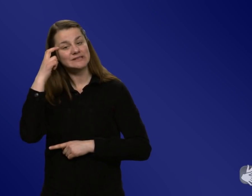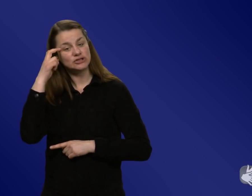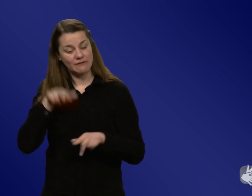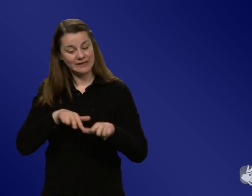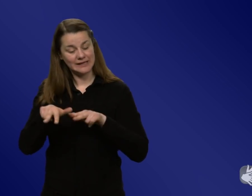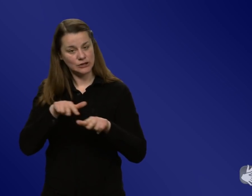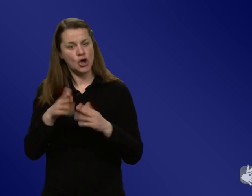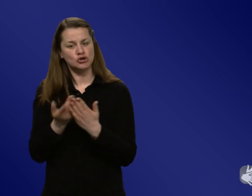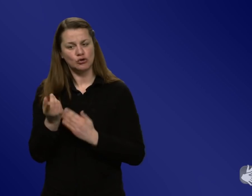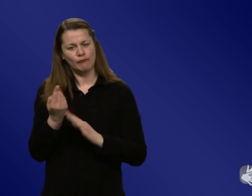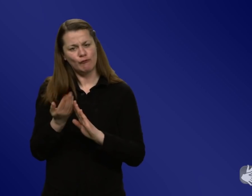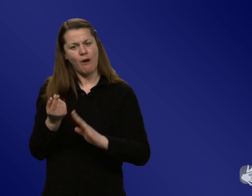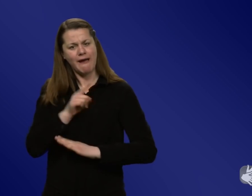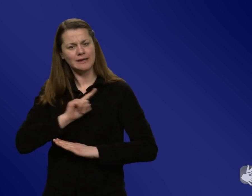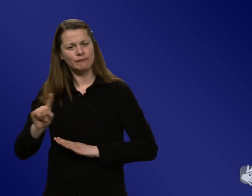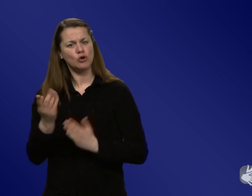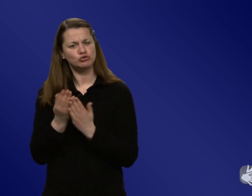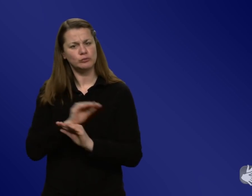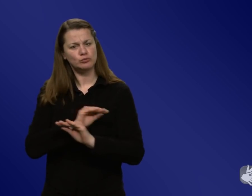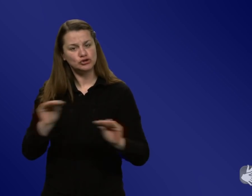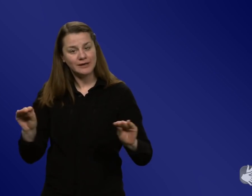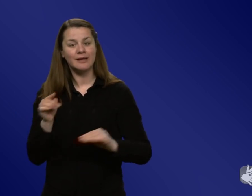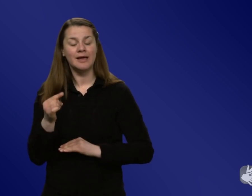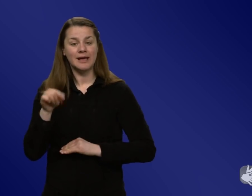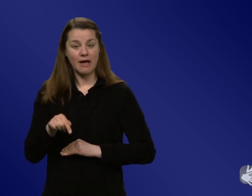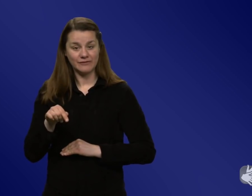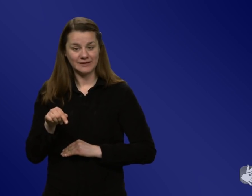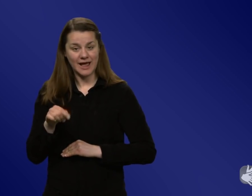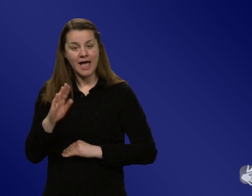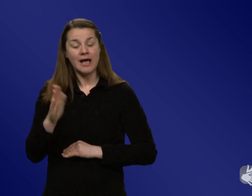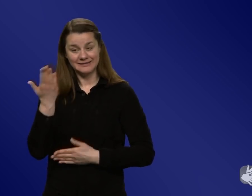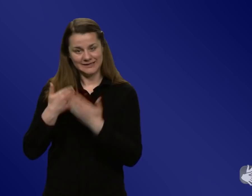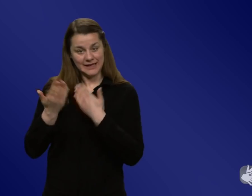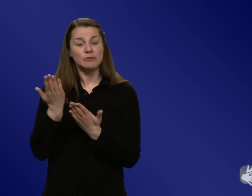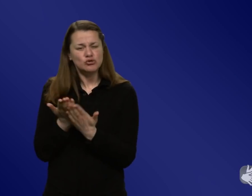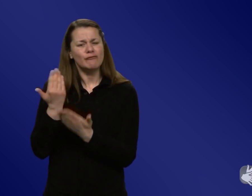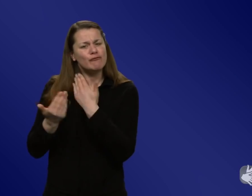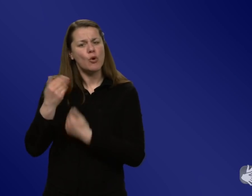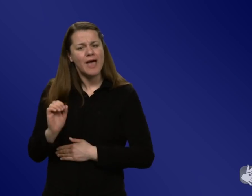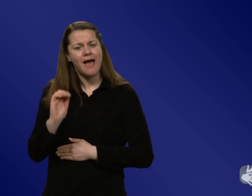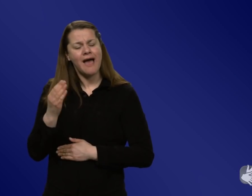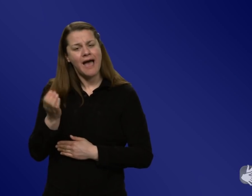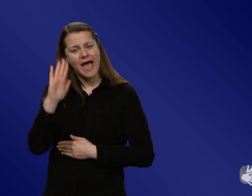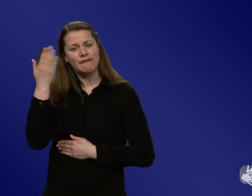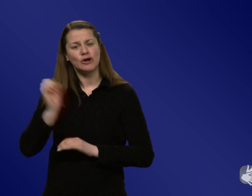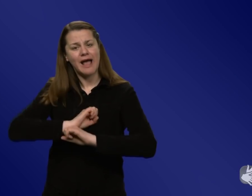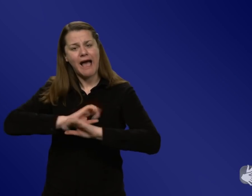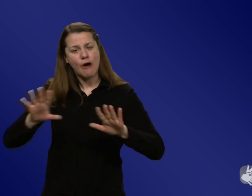ein paar Wochen darauf hingewiesen, aber mal eine sehr erfolgreiche Aufklärungskampagne gegeben, nämlich die Aids-Aufklärungskampagne in den 90er Jahren